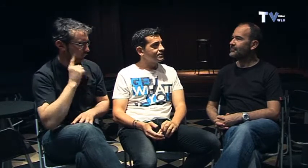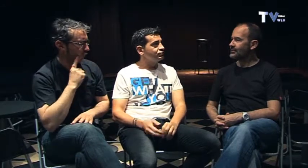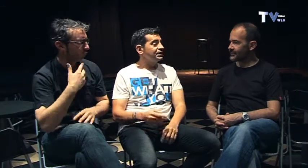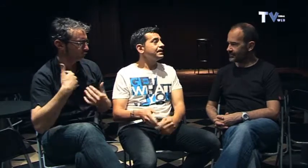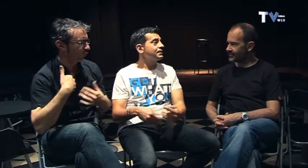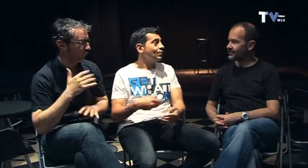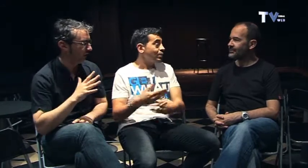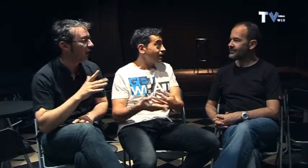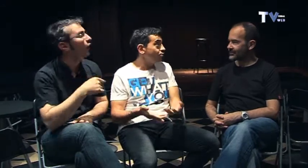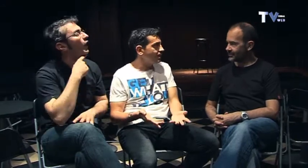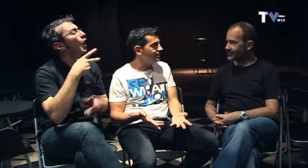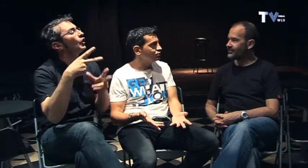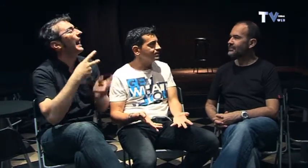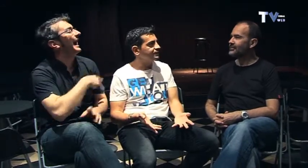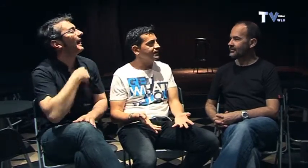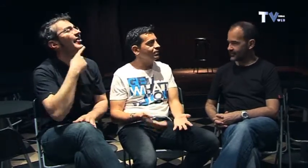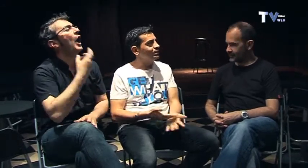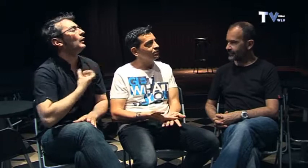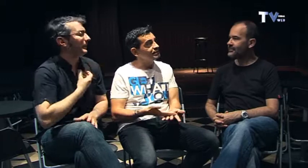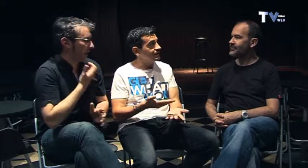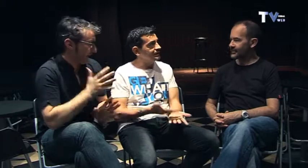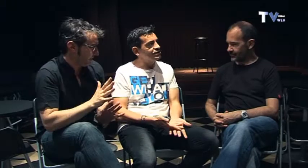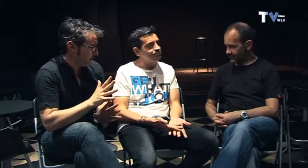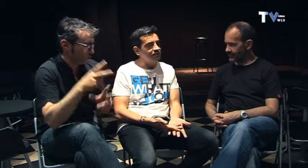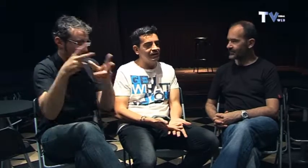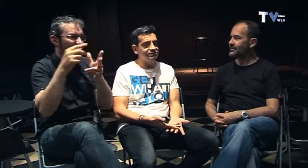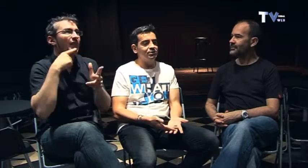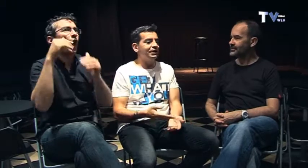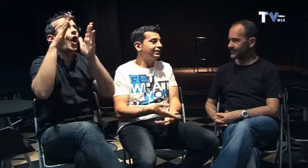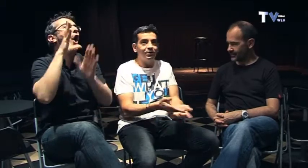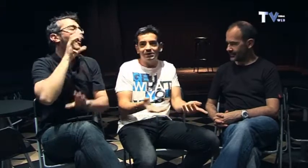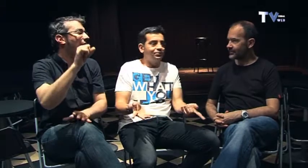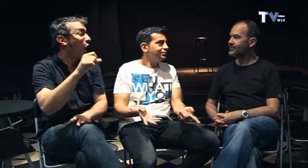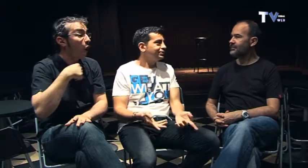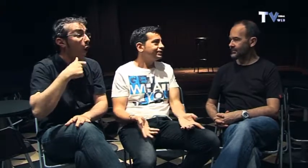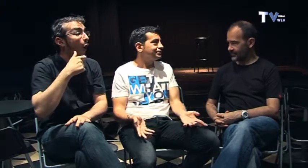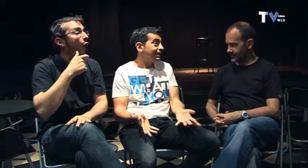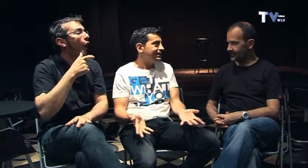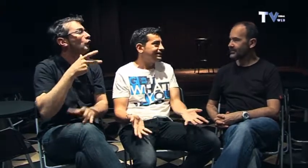sociedad en cuanto a ayuntamientos me refiero a cuanto a entidades públicas no a la gente